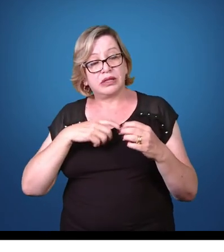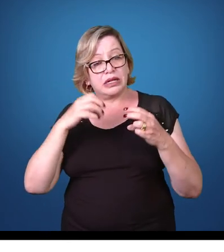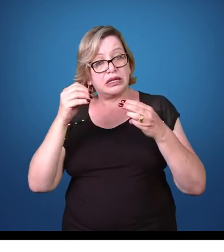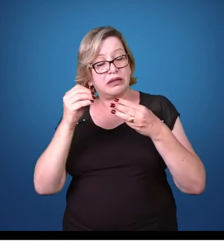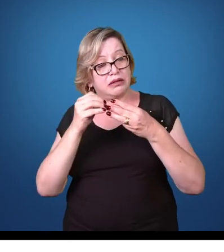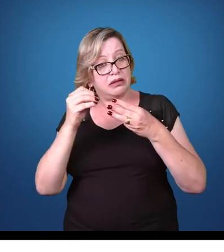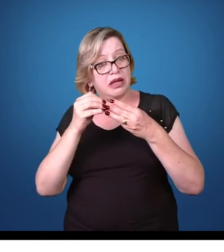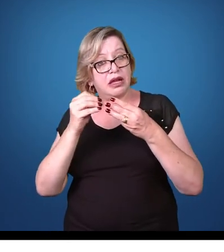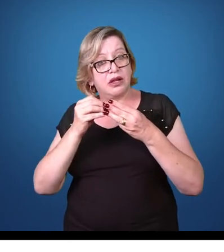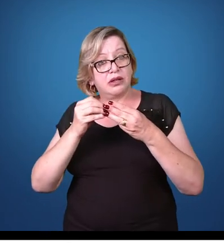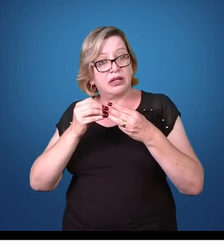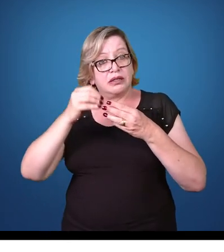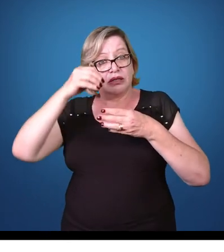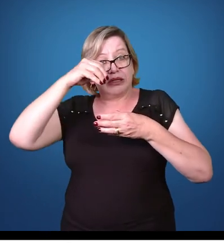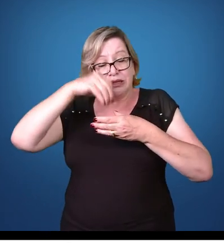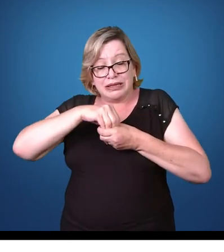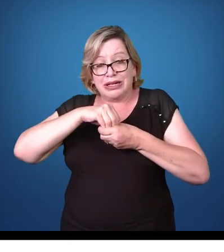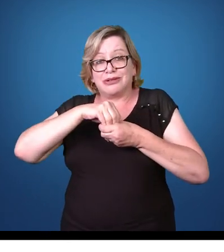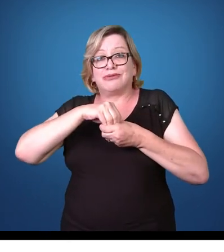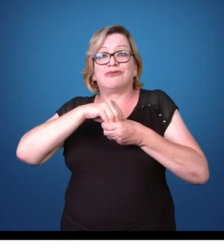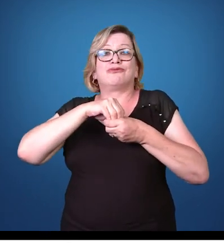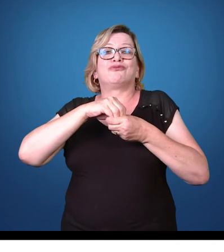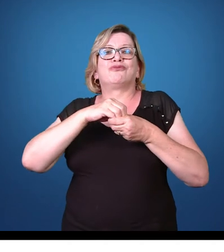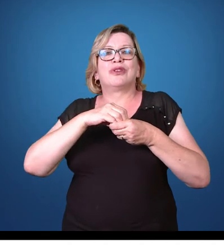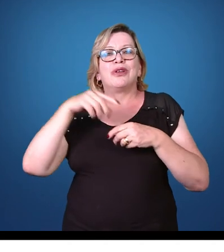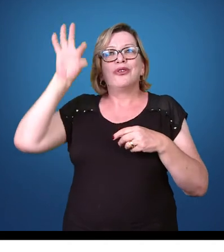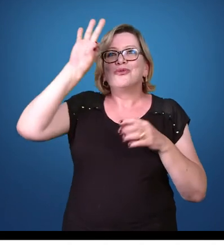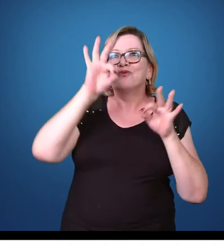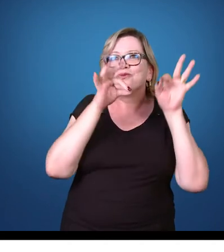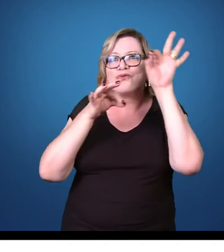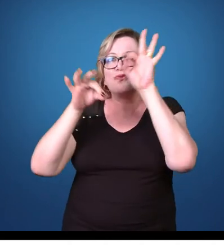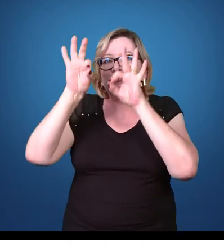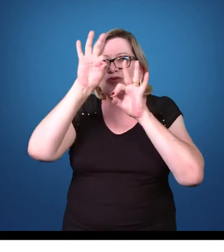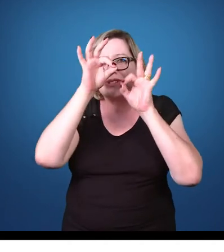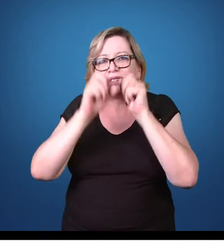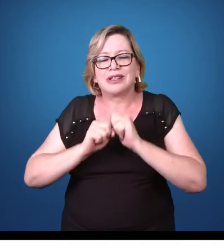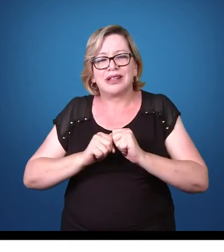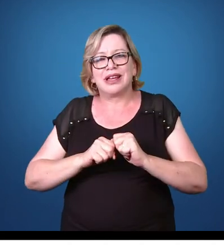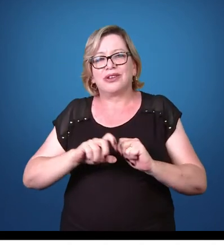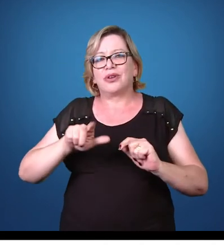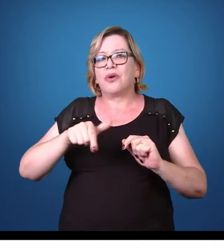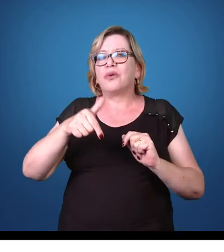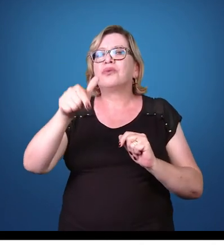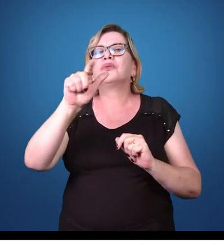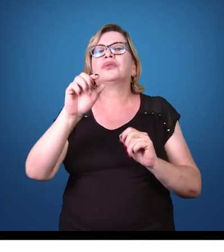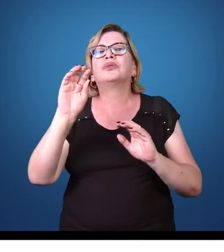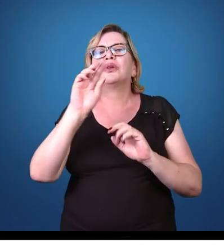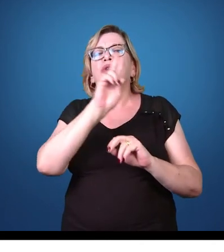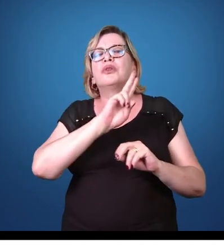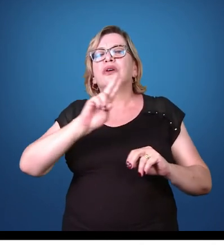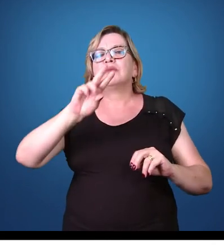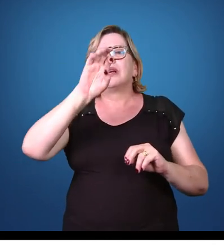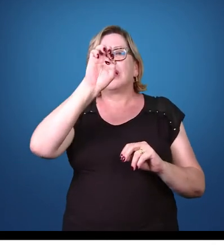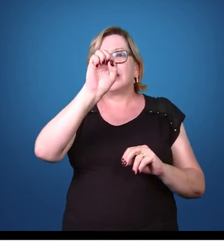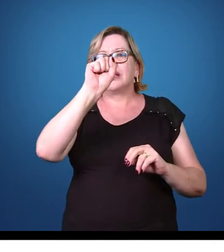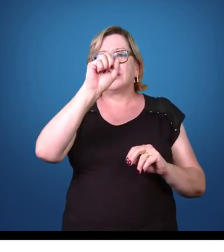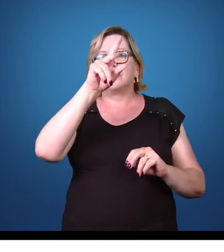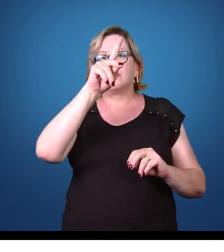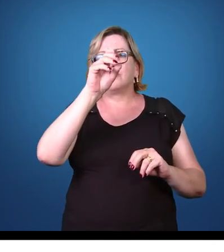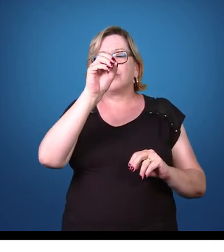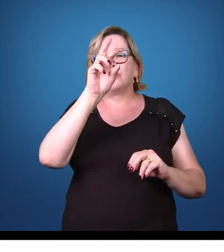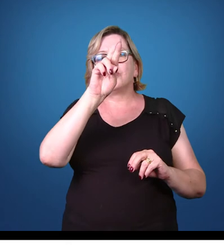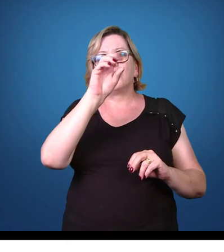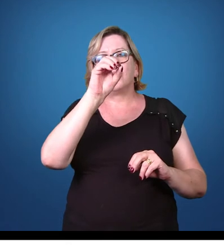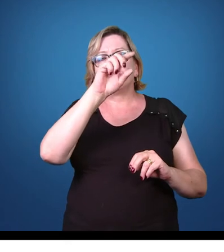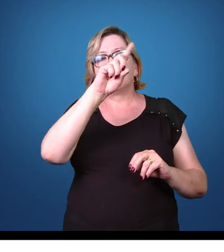epiteliais do estômago do mosquito. Já os esporozoítas, eles são formas móveis